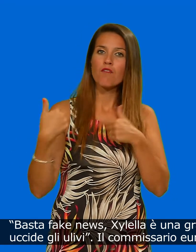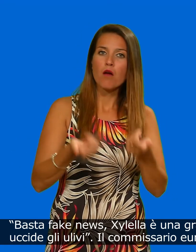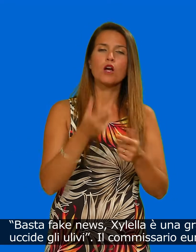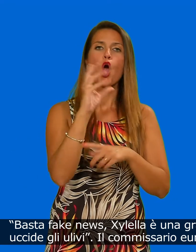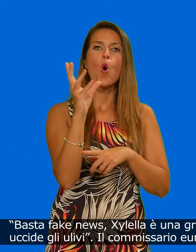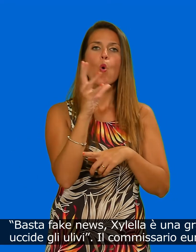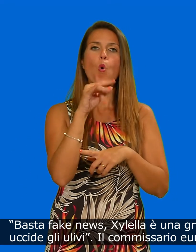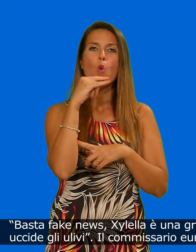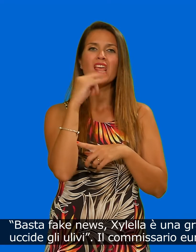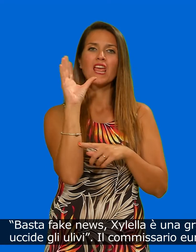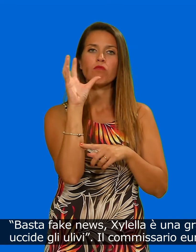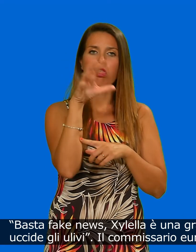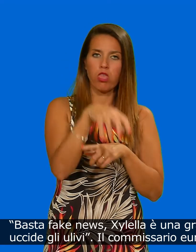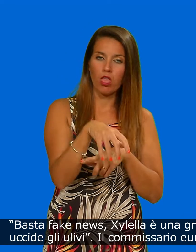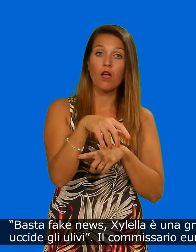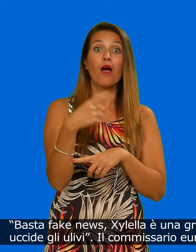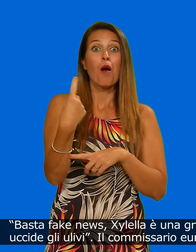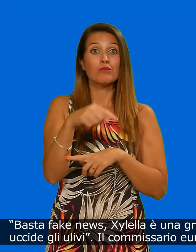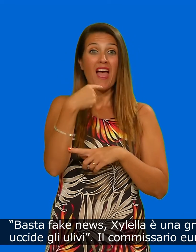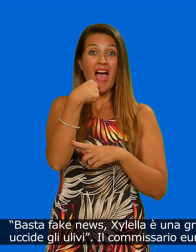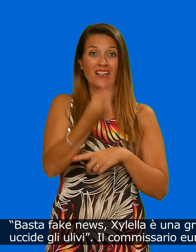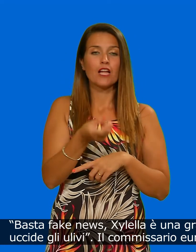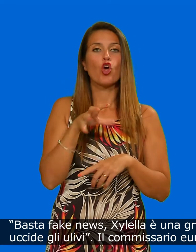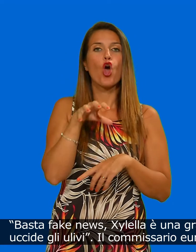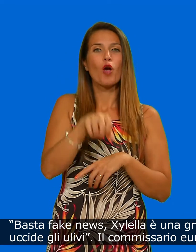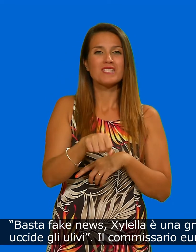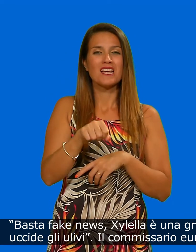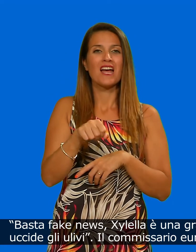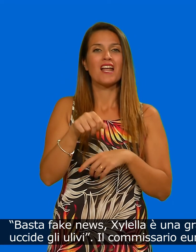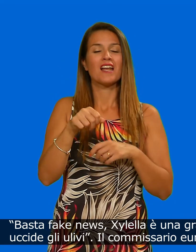Il commissario europeo alla sanità, Andriukaitis,